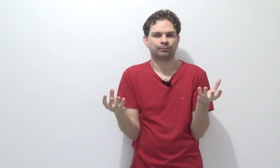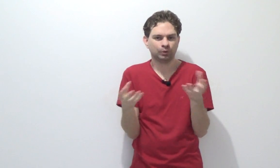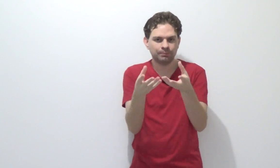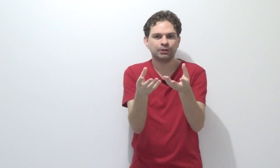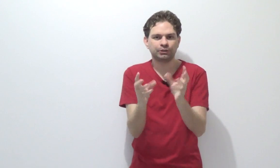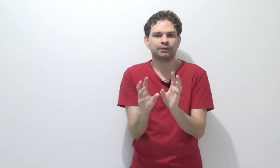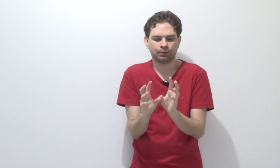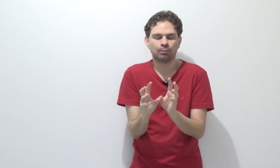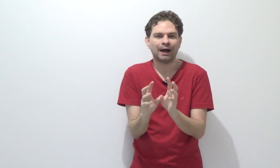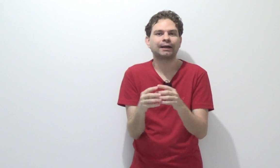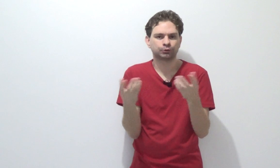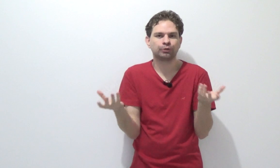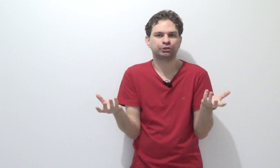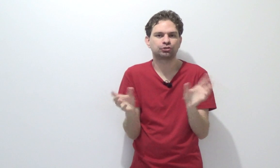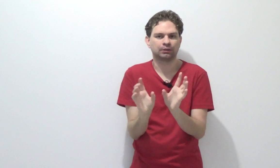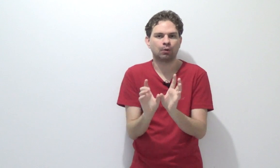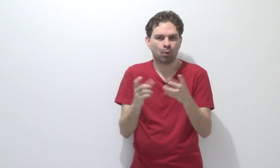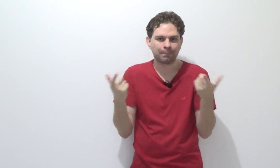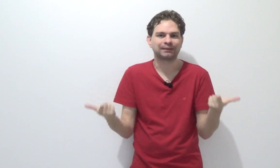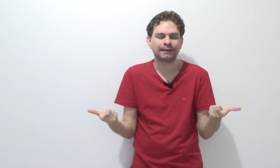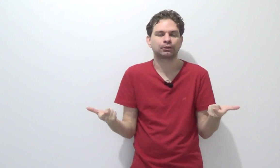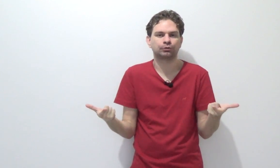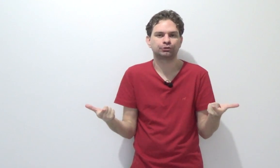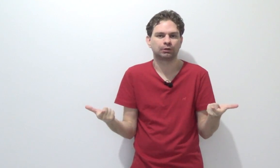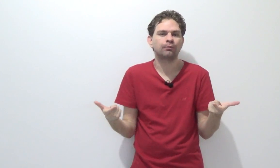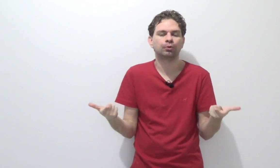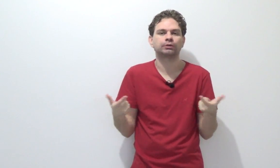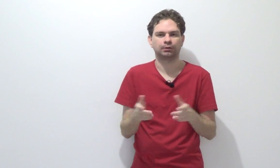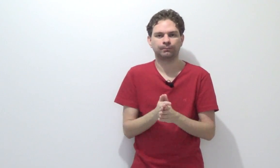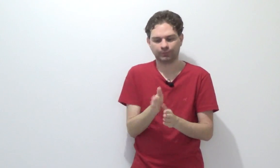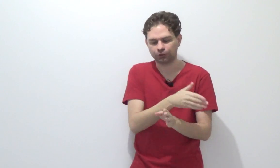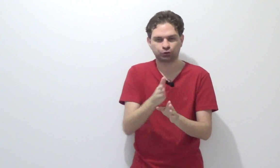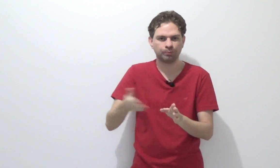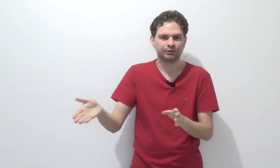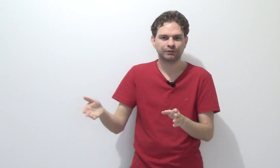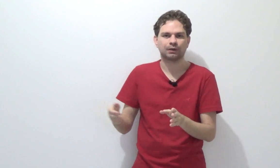No limite entre uma área jurisdicional, competência jurisdicional e outra. Na área de subdivisão.